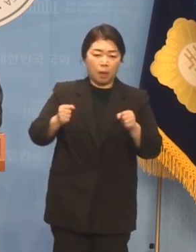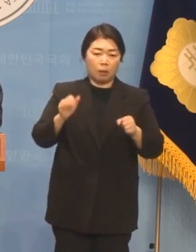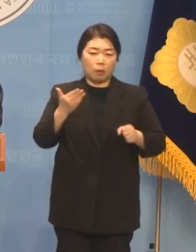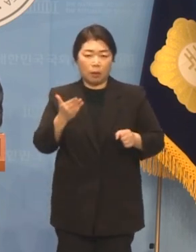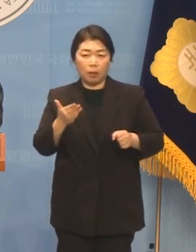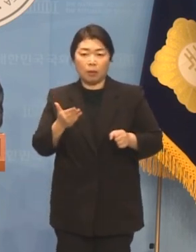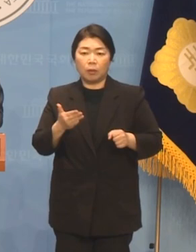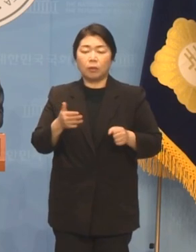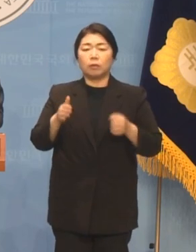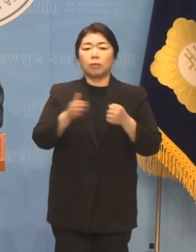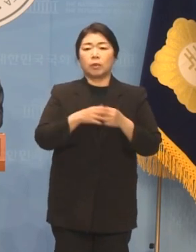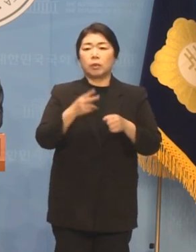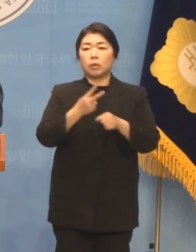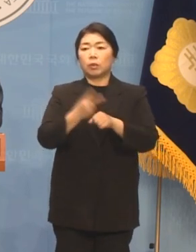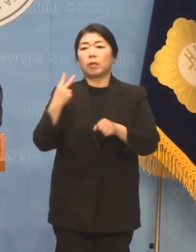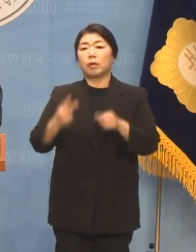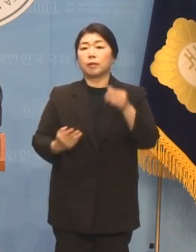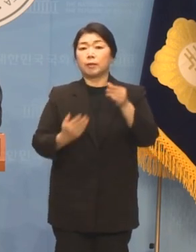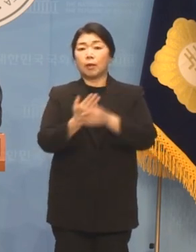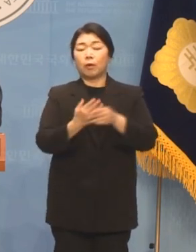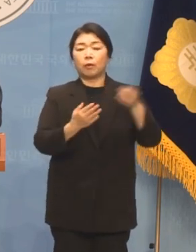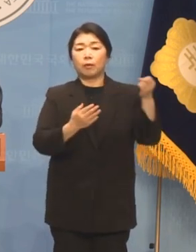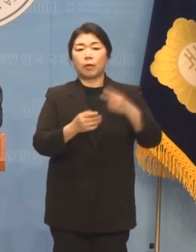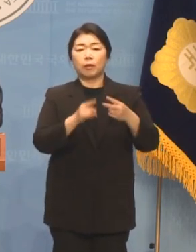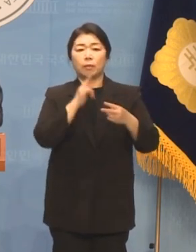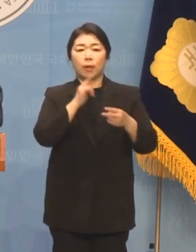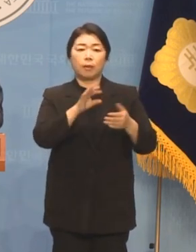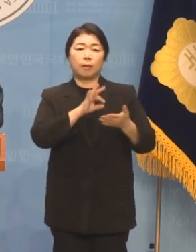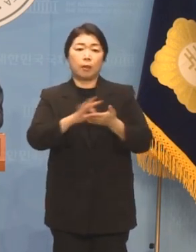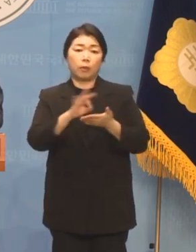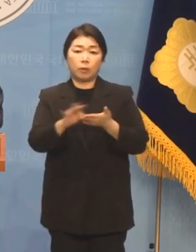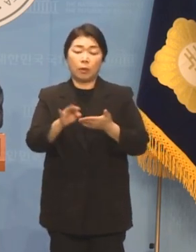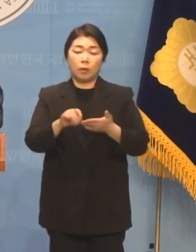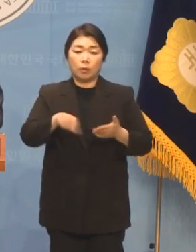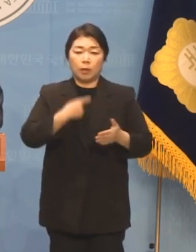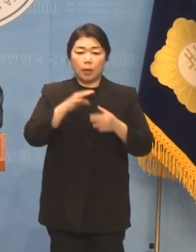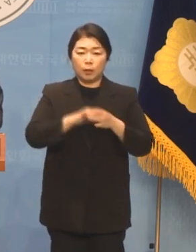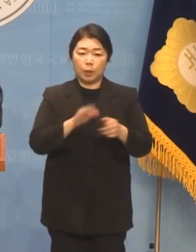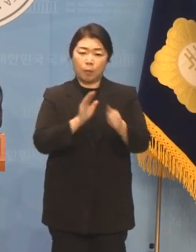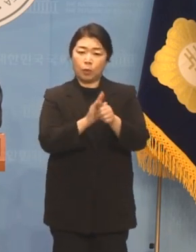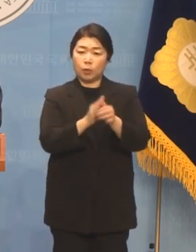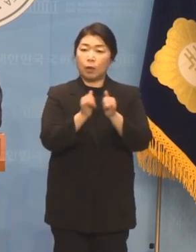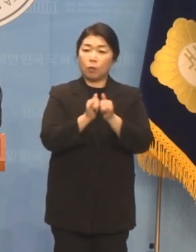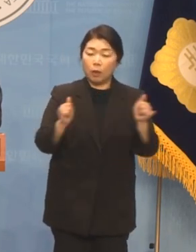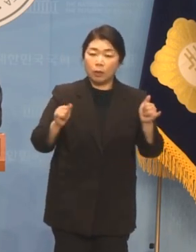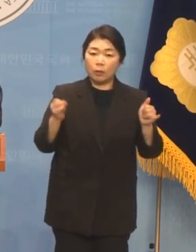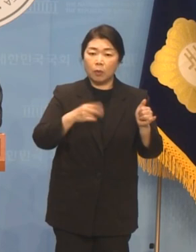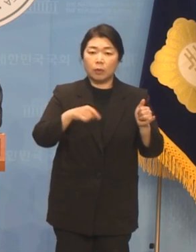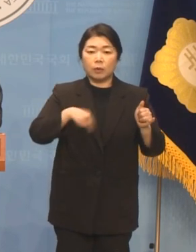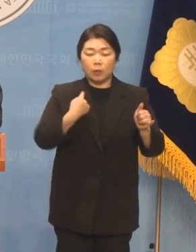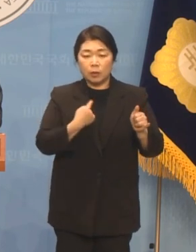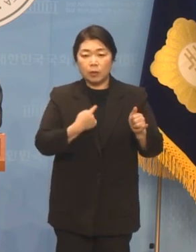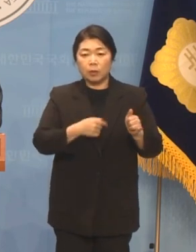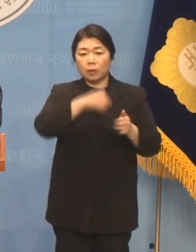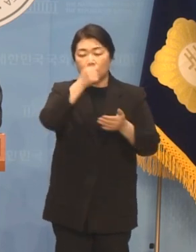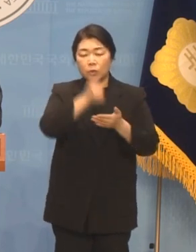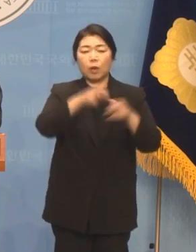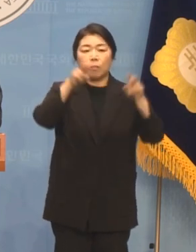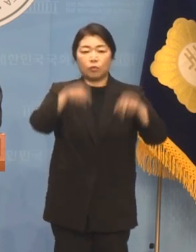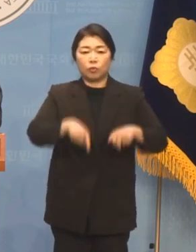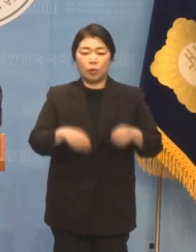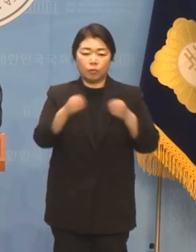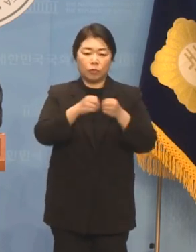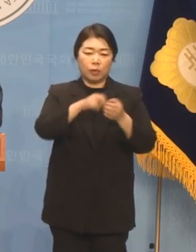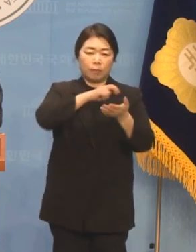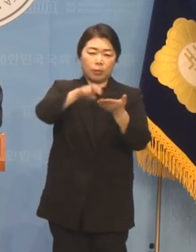2년 전에 이 사건을 다시 끄집어내서 자신의 보좌관과 자신이 무혐의를 받았다는 내용의